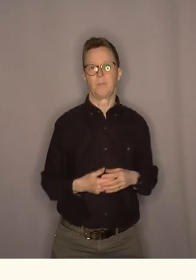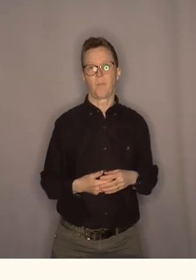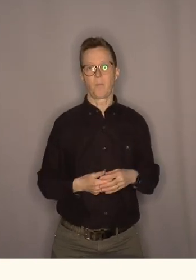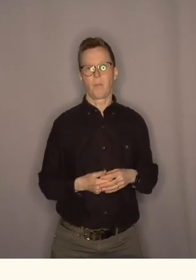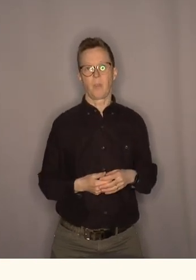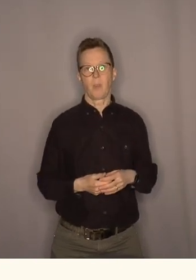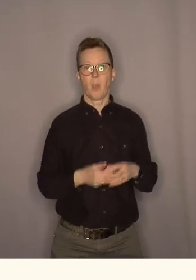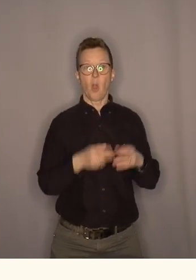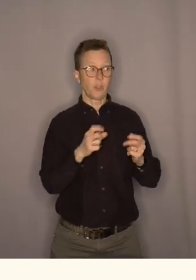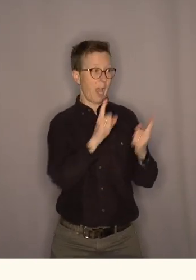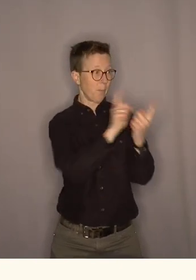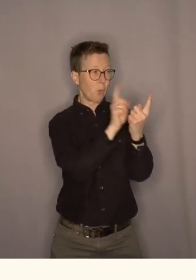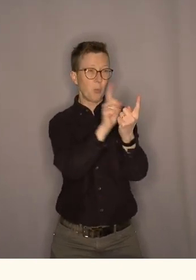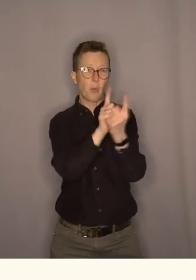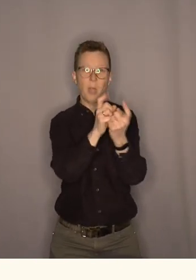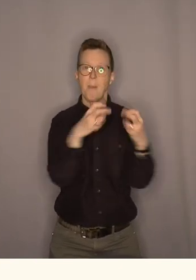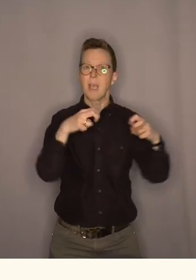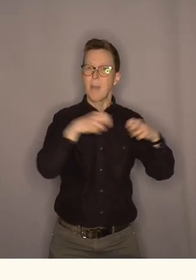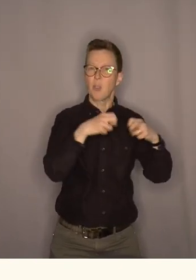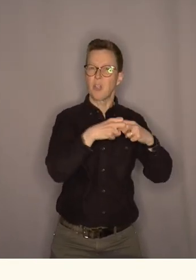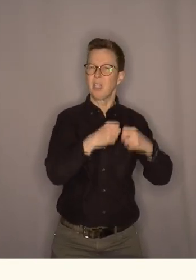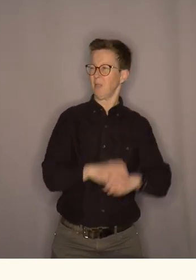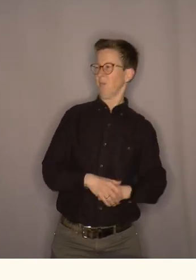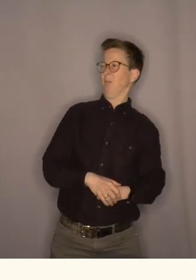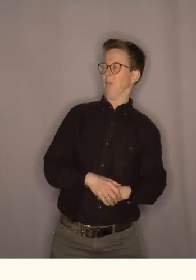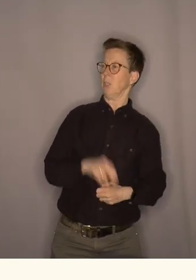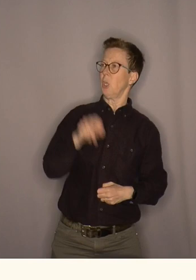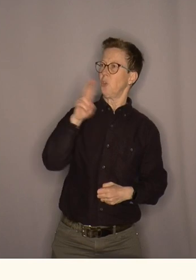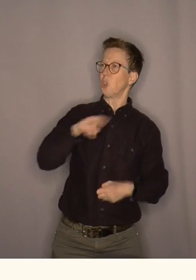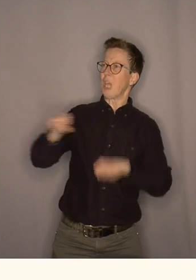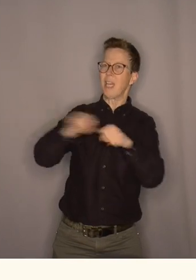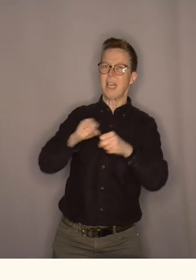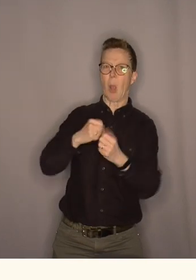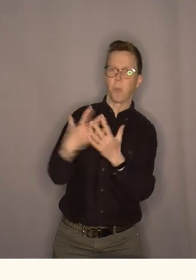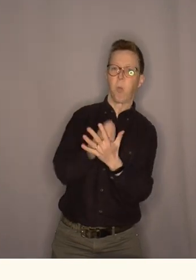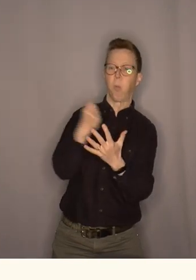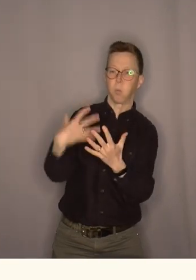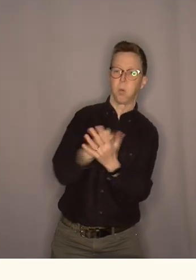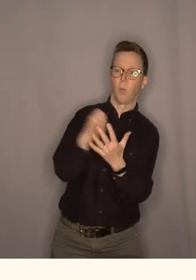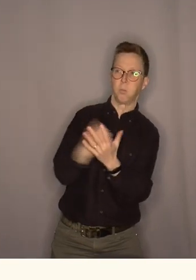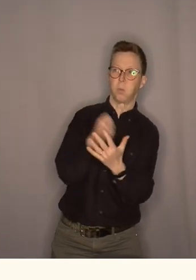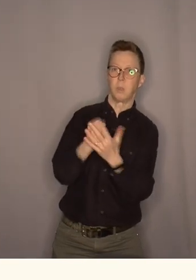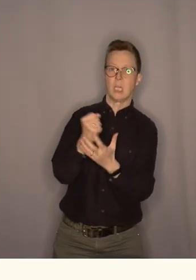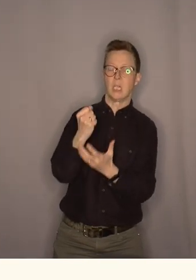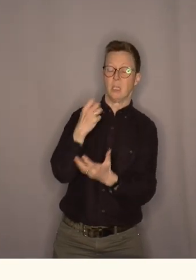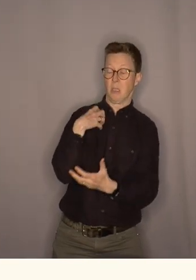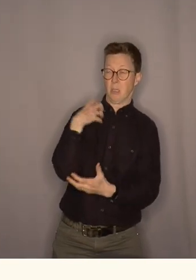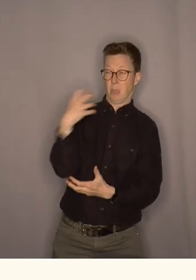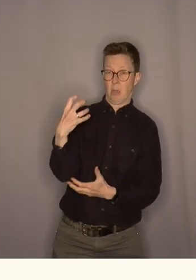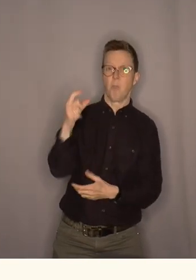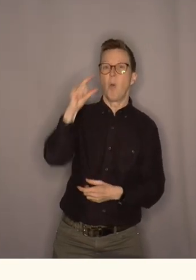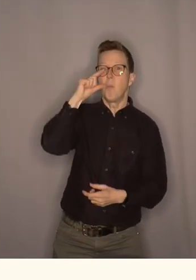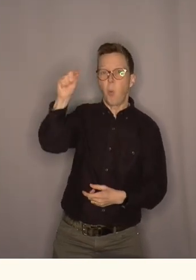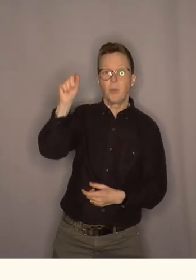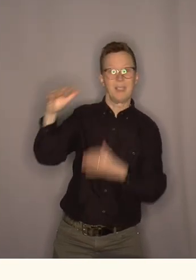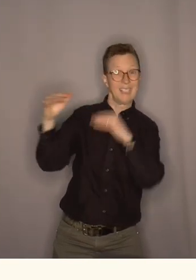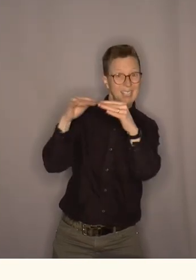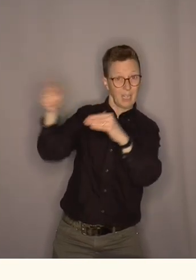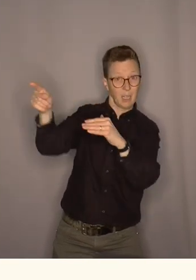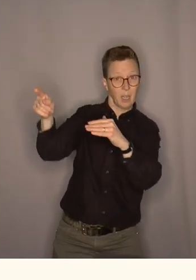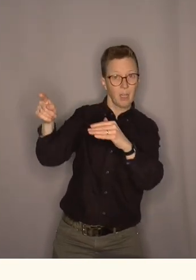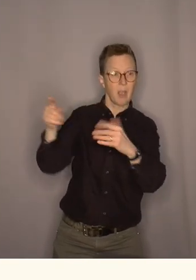Det var også flere av de jeg møtte i Bryssel som reagerte på at den norske regjeringen nå tjener enorme summer på Putin siden krig.